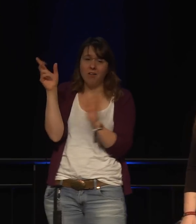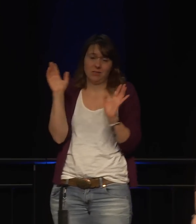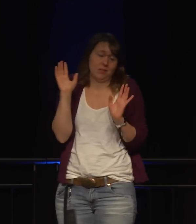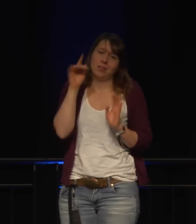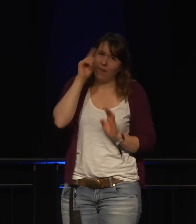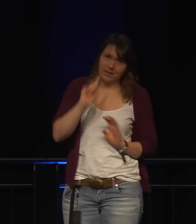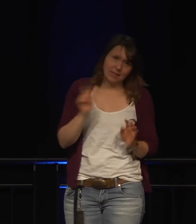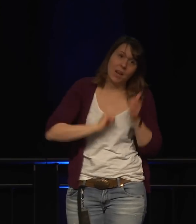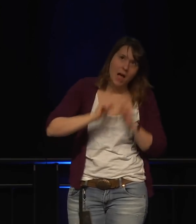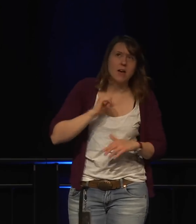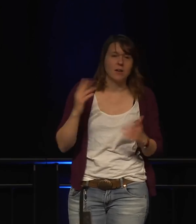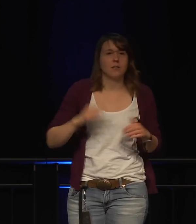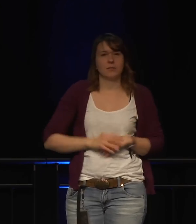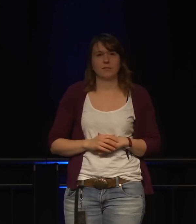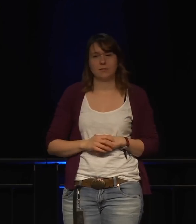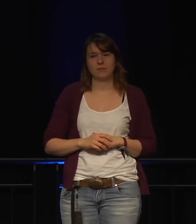diesem Fall nicht den Namen des Herstellers.